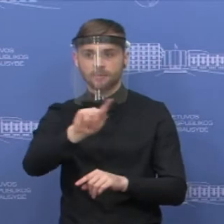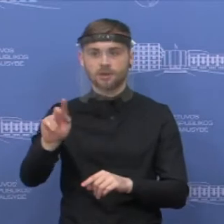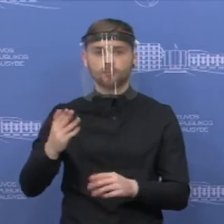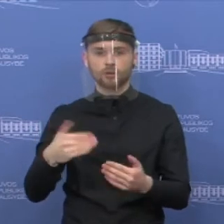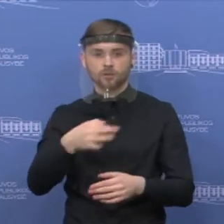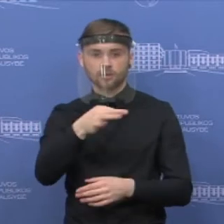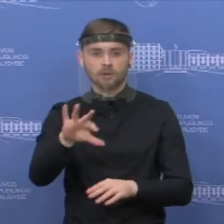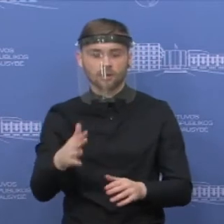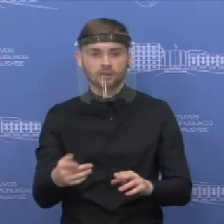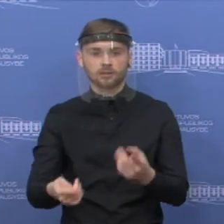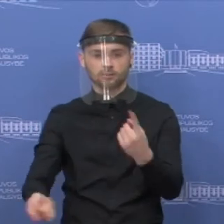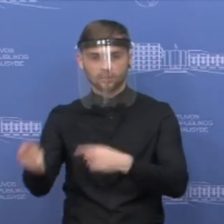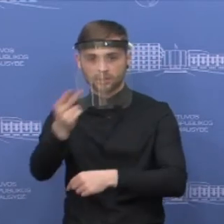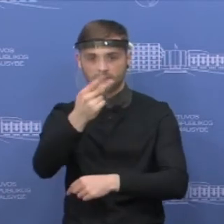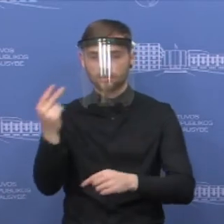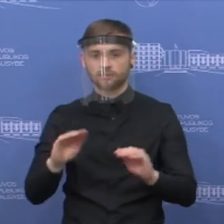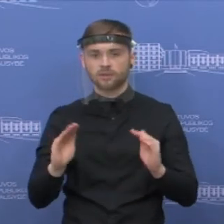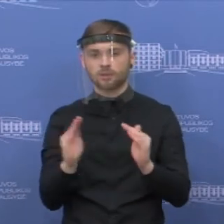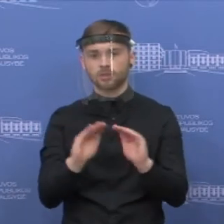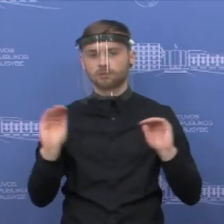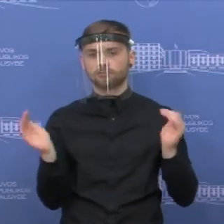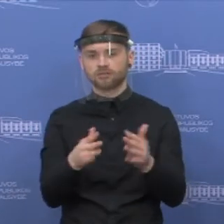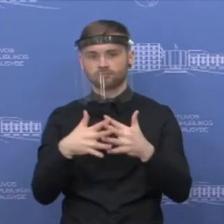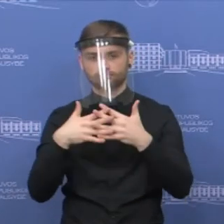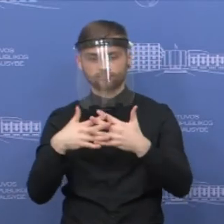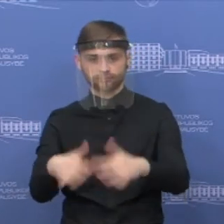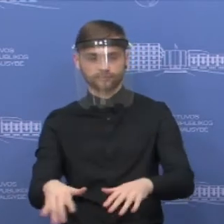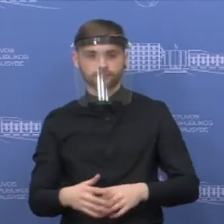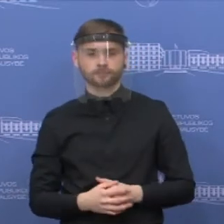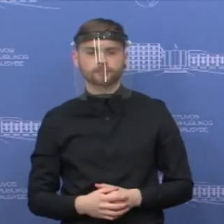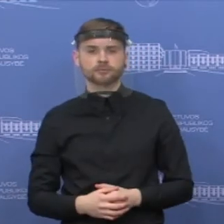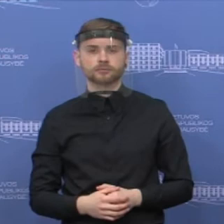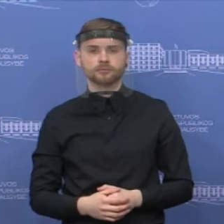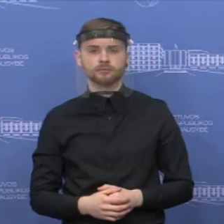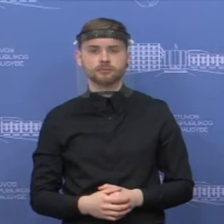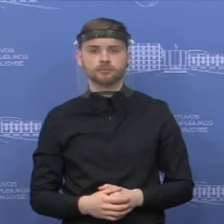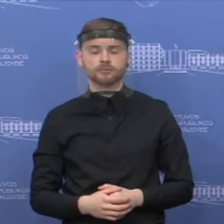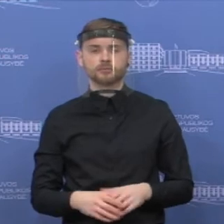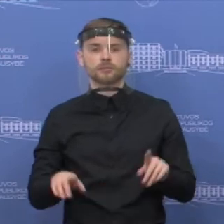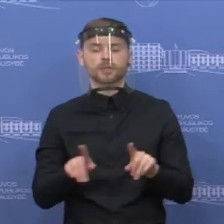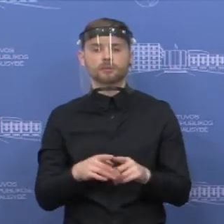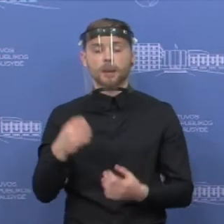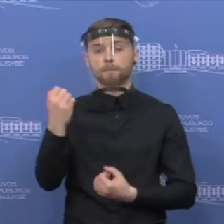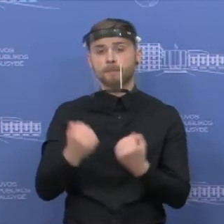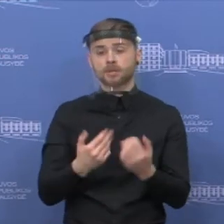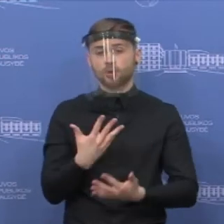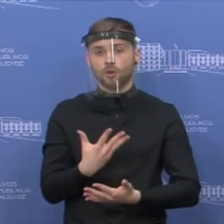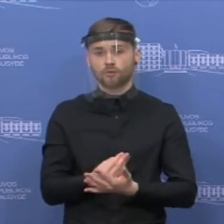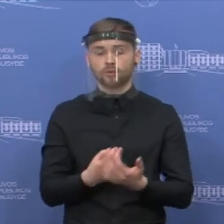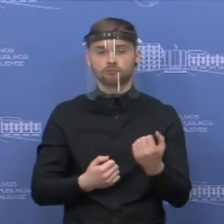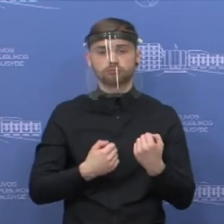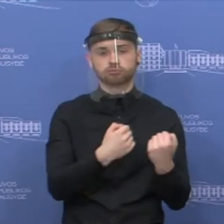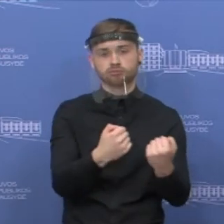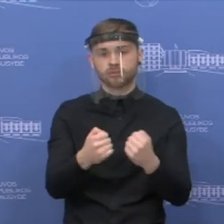Papildomai keleiviams ir asmenės paskirtės arto priemonėmis galima bus vykti per visus